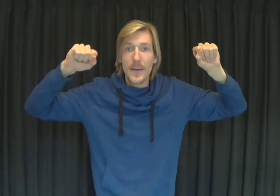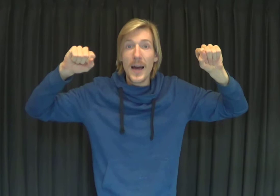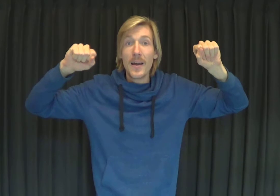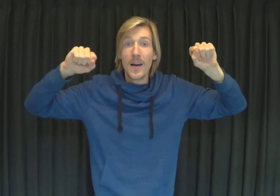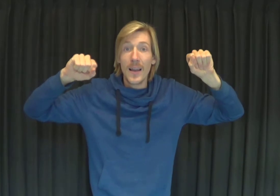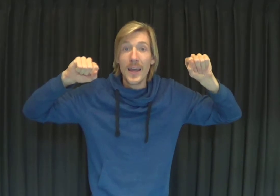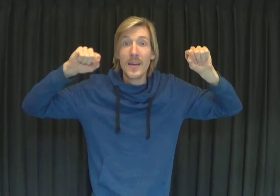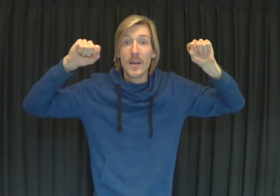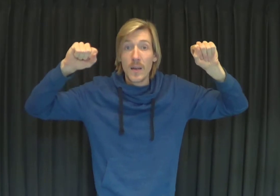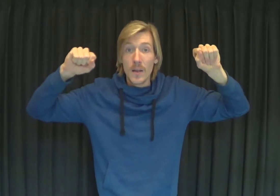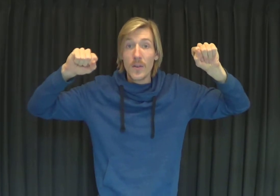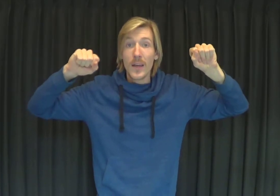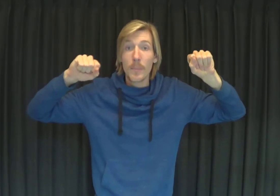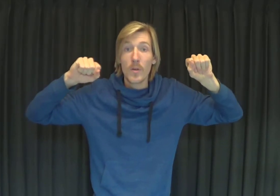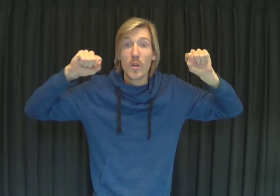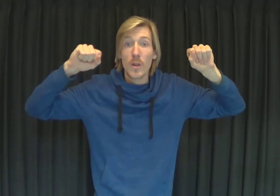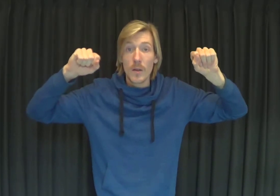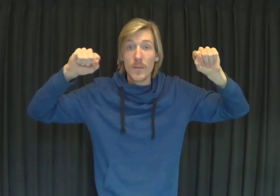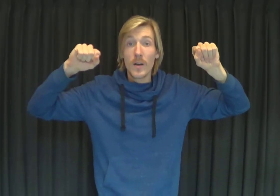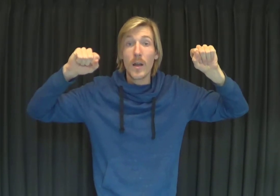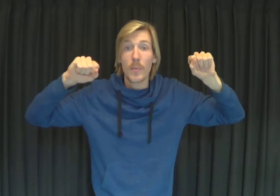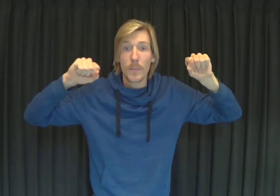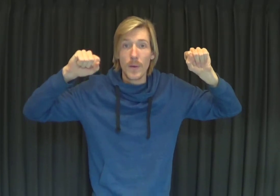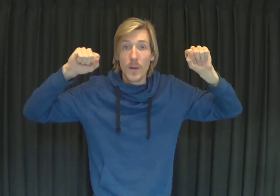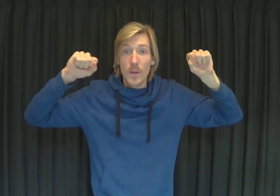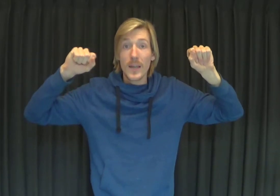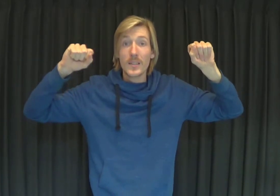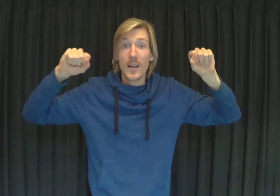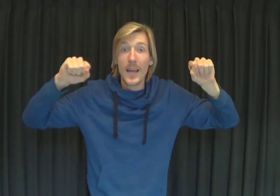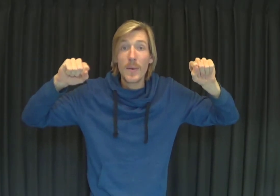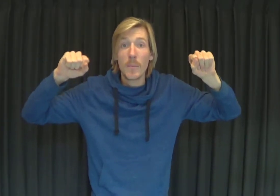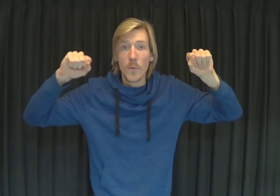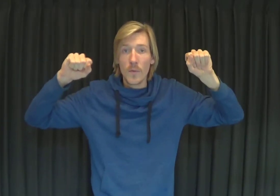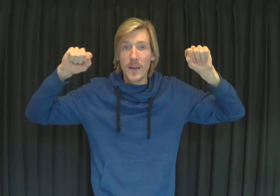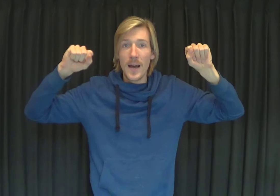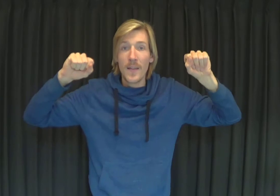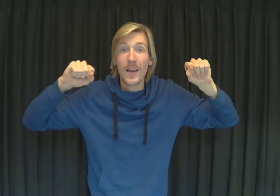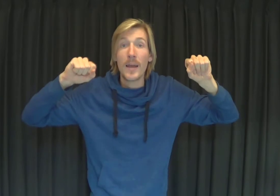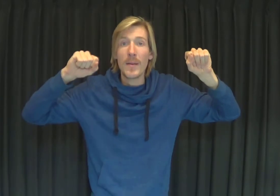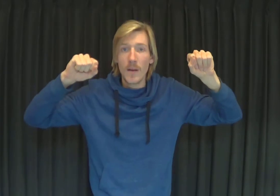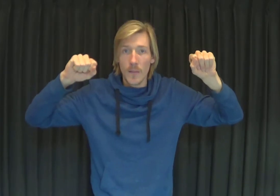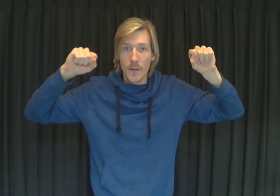daarna alleen de ritmes die we klappen. Eerst alleen met de mond, en daarna alleen met de handen.